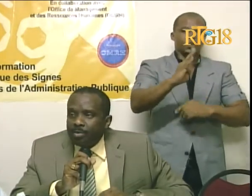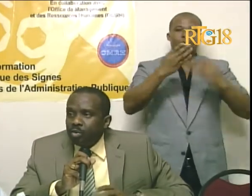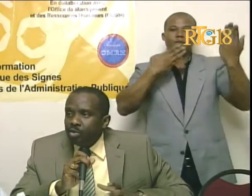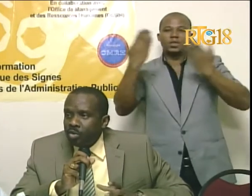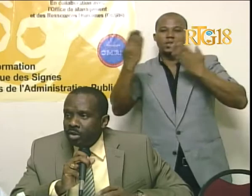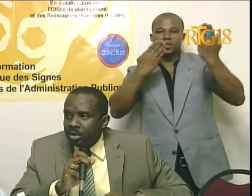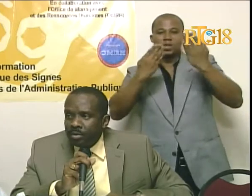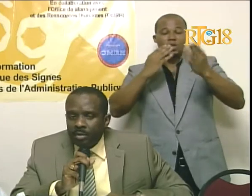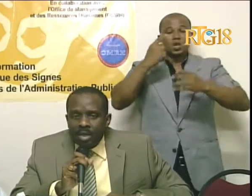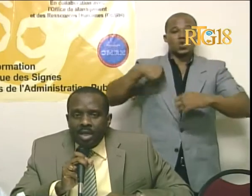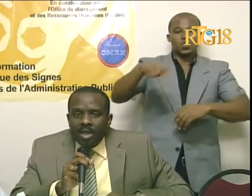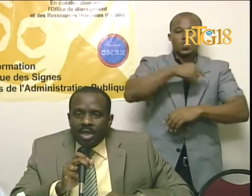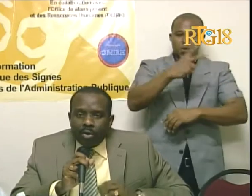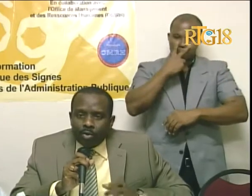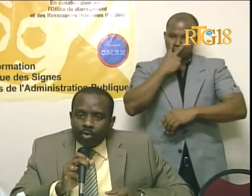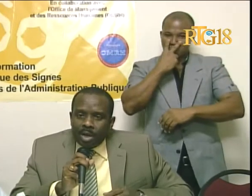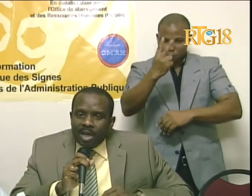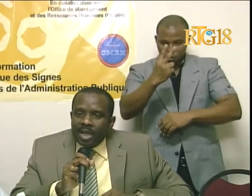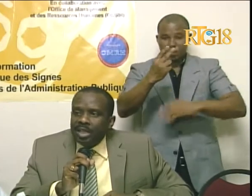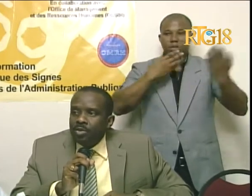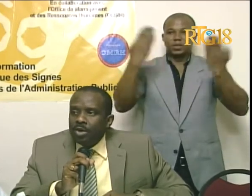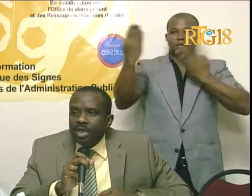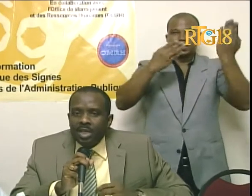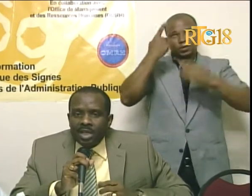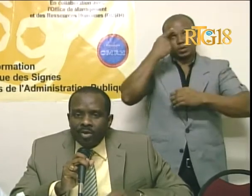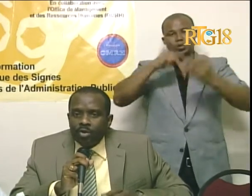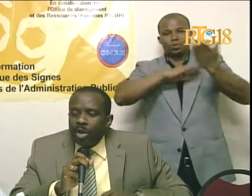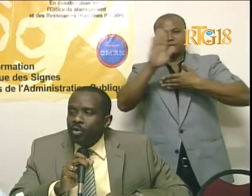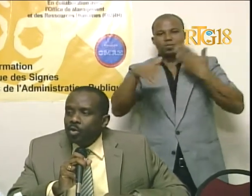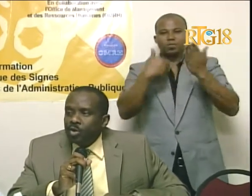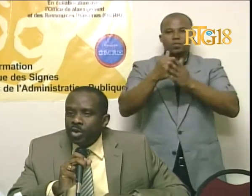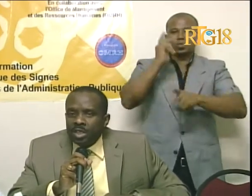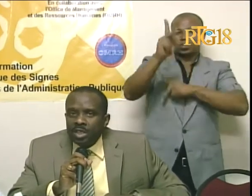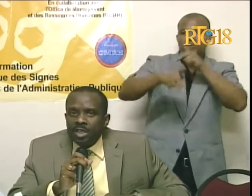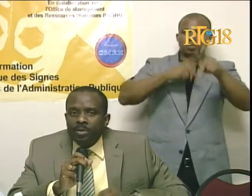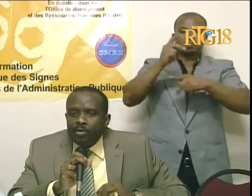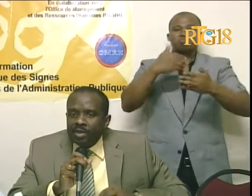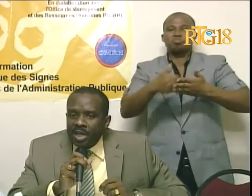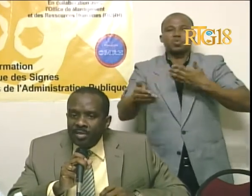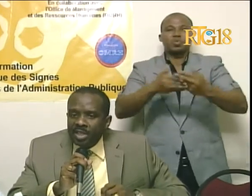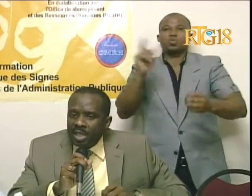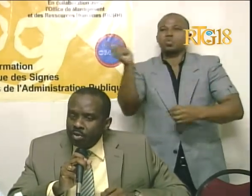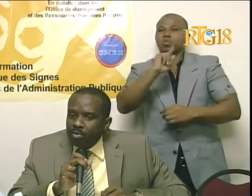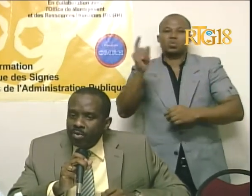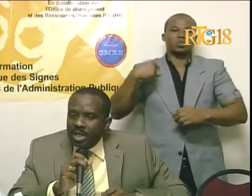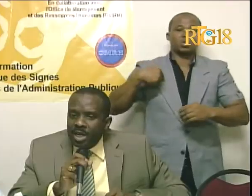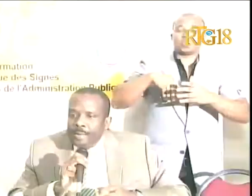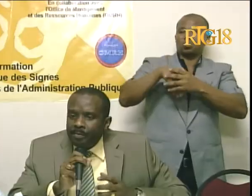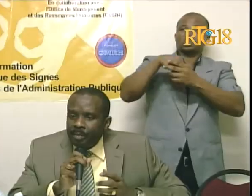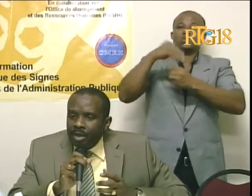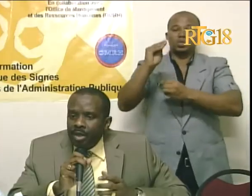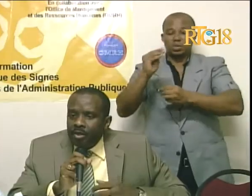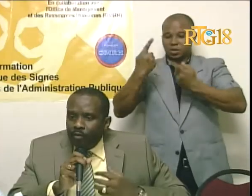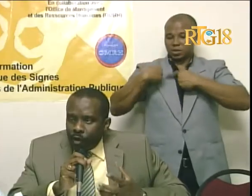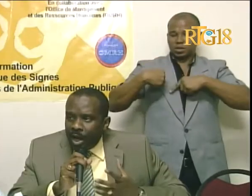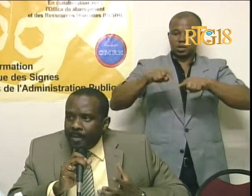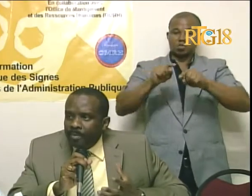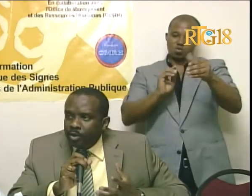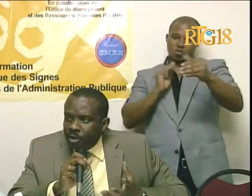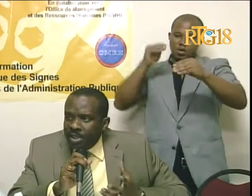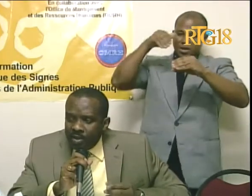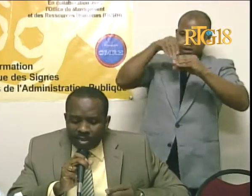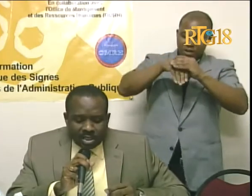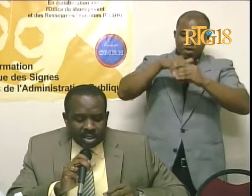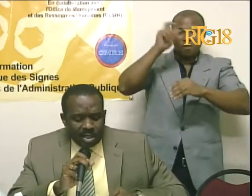nou wè akse pou tout moun, kelke swa kategori, kelke swa koto soti, depovi na administrasyon publik la, fon